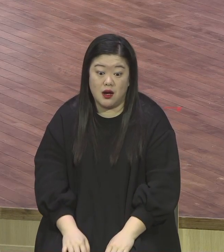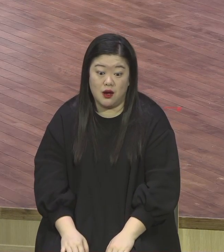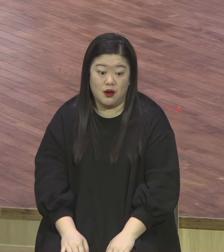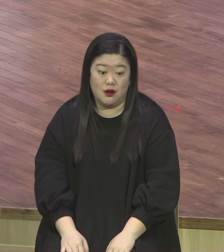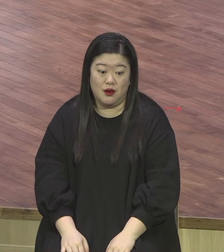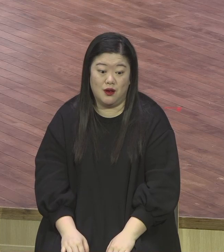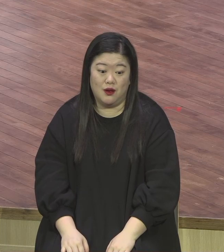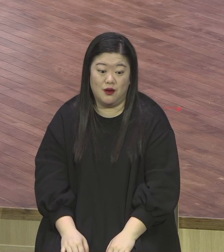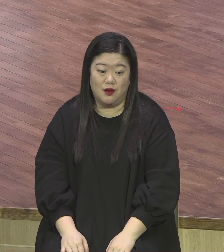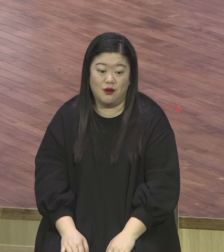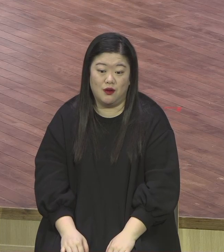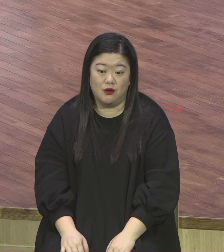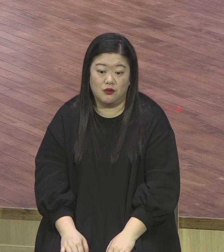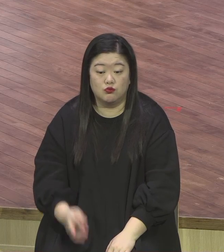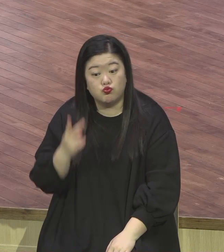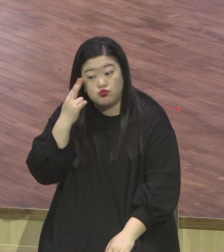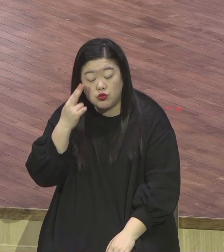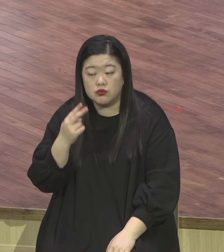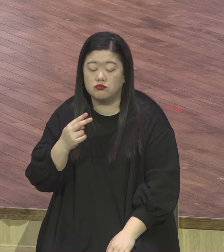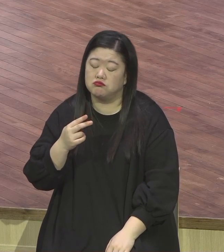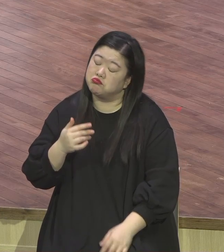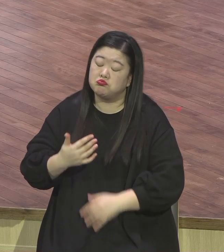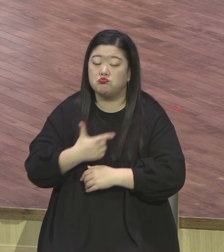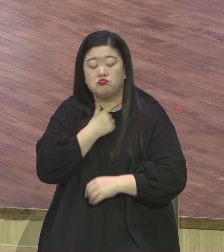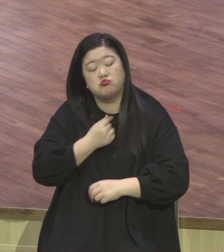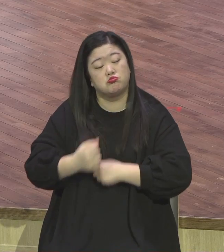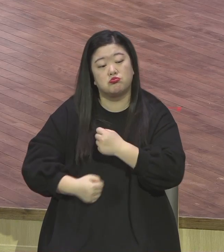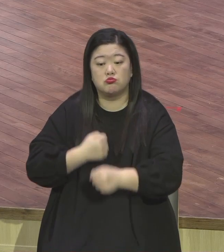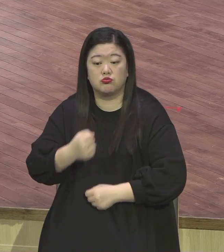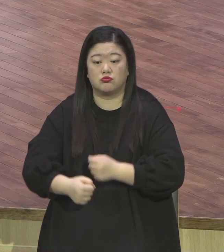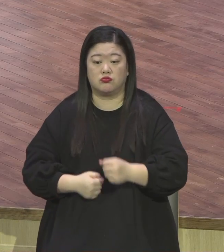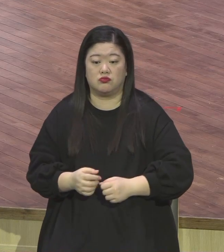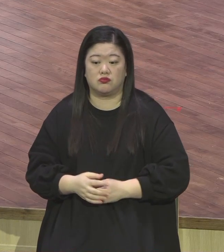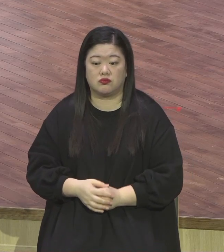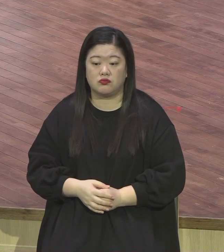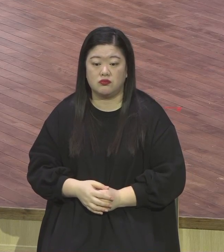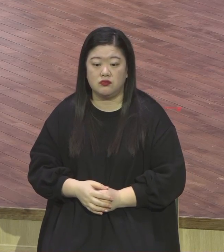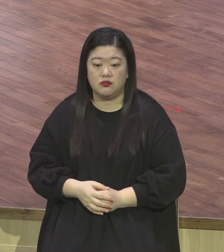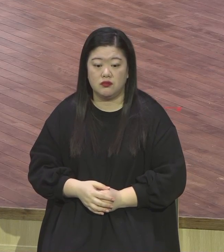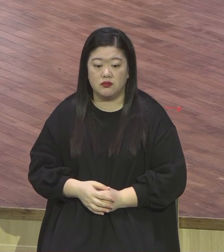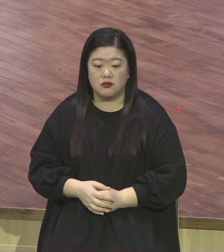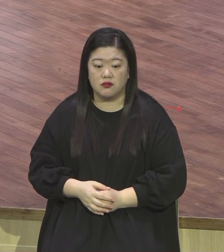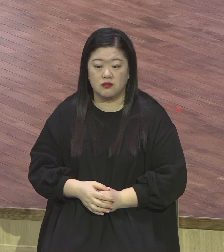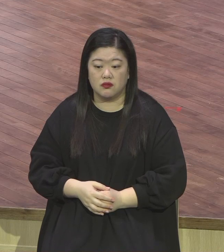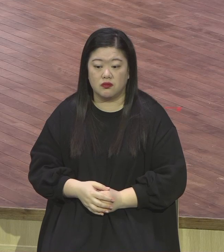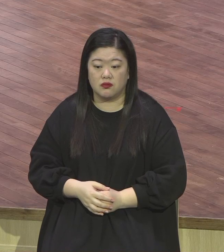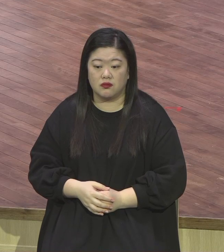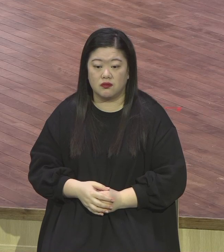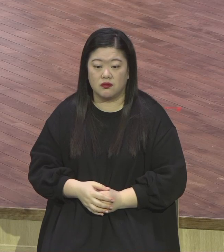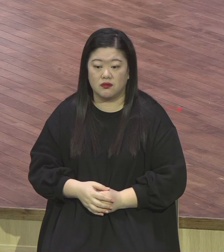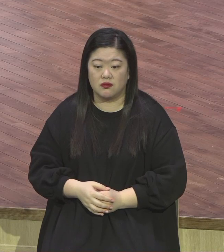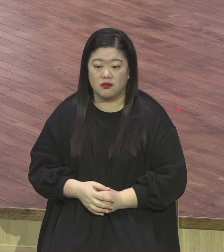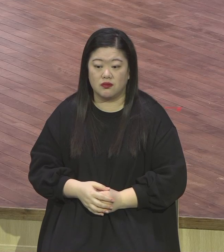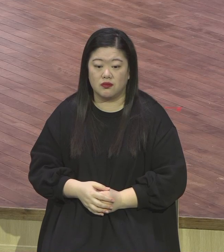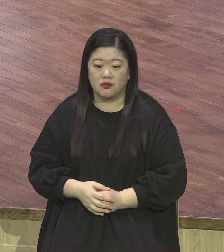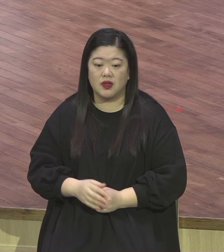그대로 다 해요 대통령이 뭐 대통령이 뭐 대통령이 할 말 다 해요 그냥 대통령 자리에 있을 때는 뭐